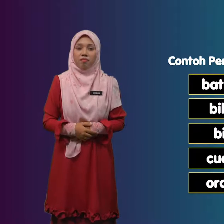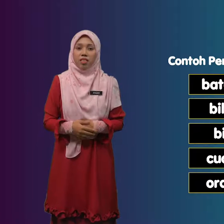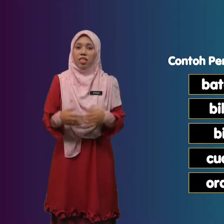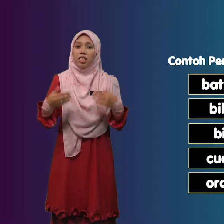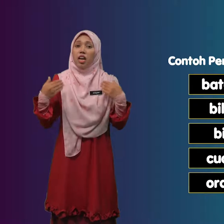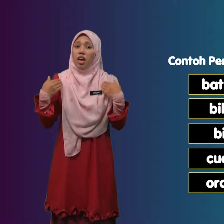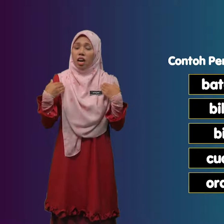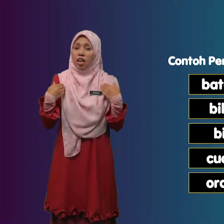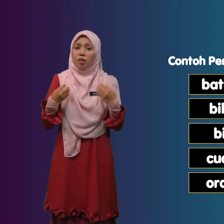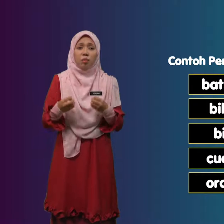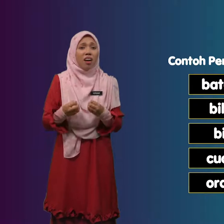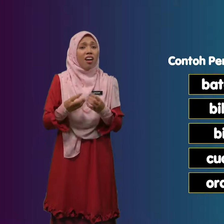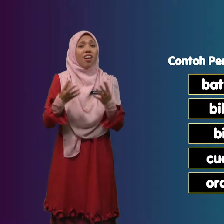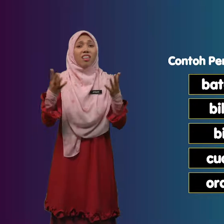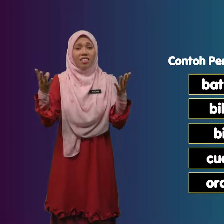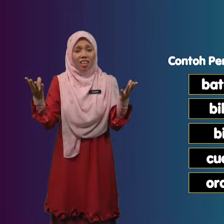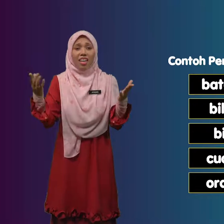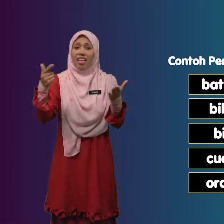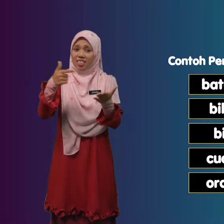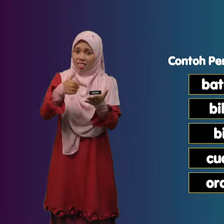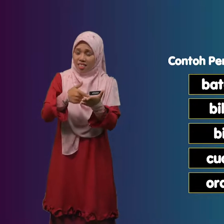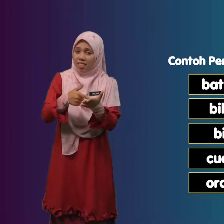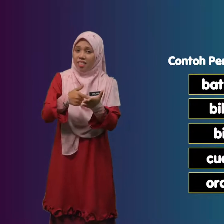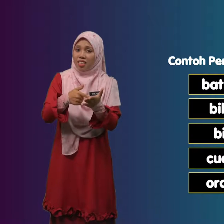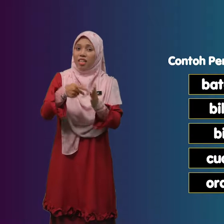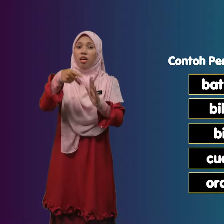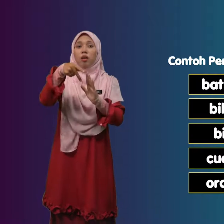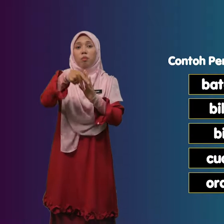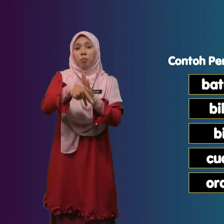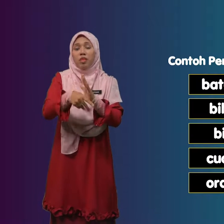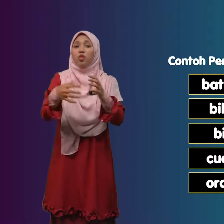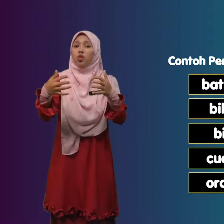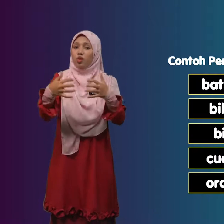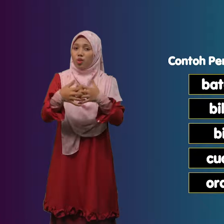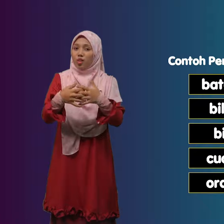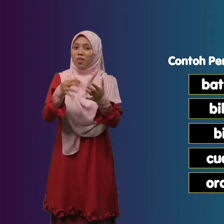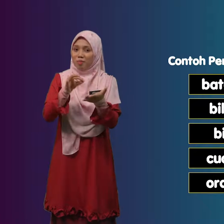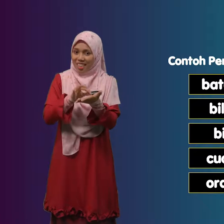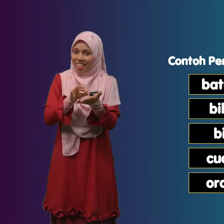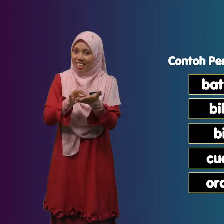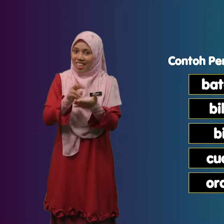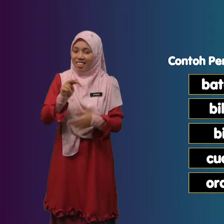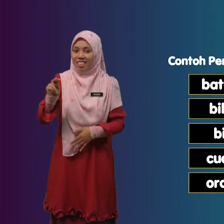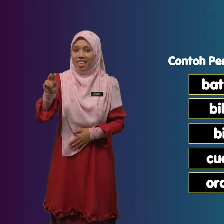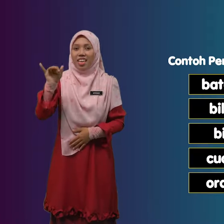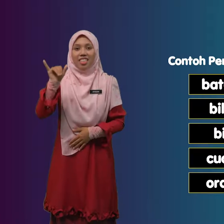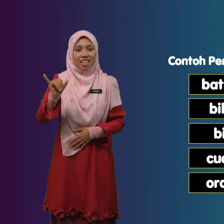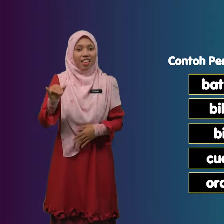Ada Ada Banyak Lagi Penjodoh Bilangan Yang